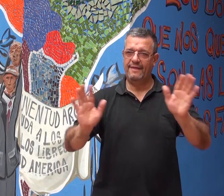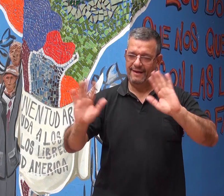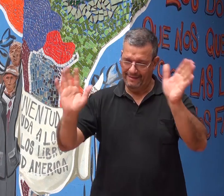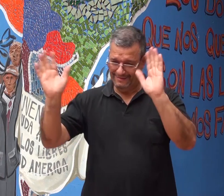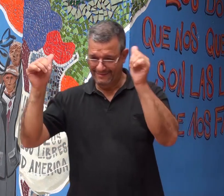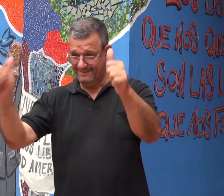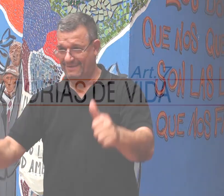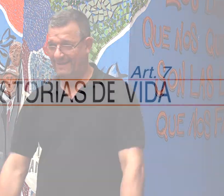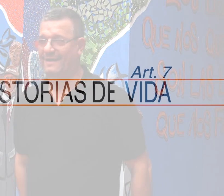Chau. Chau.